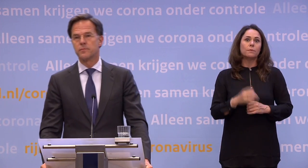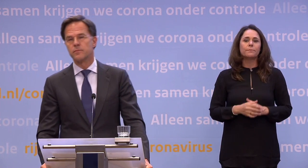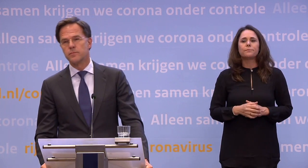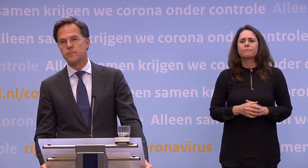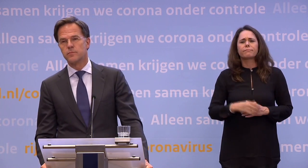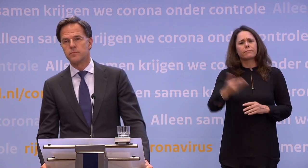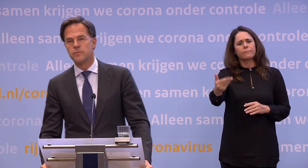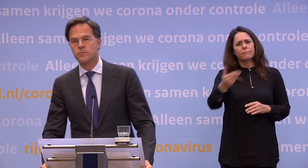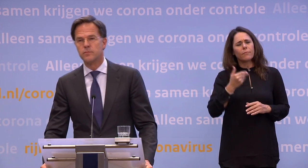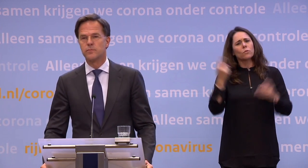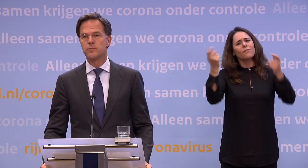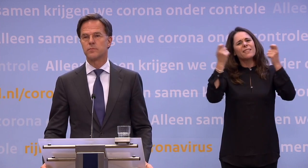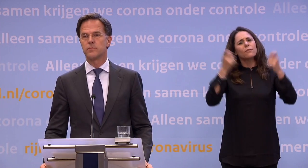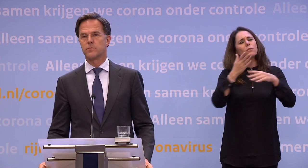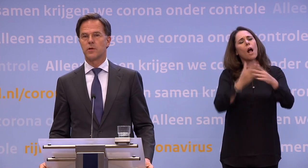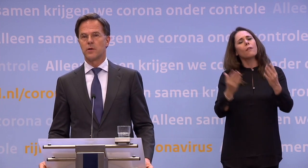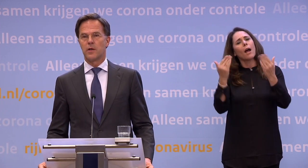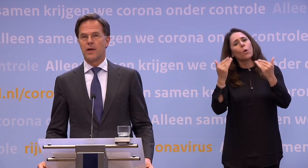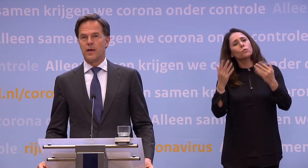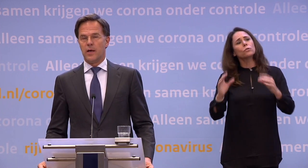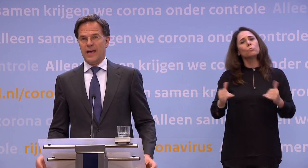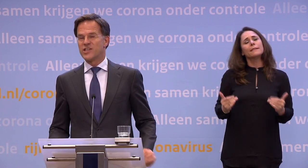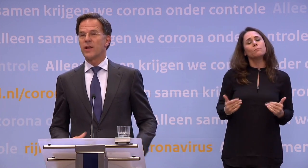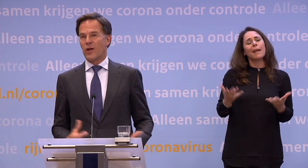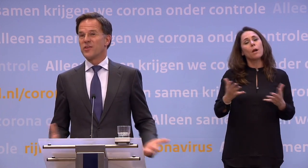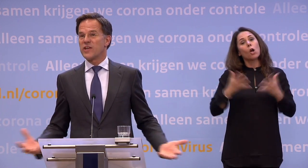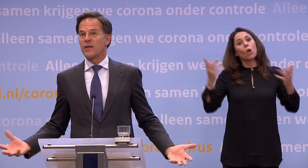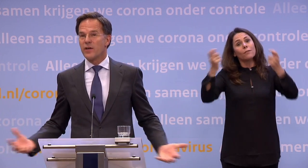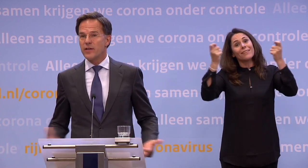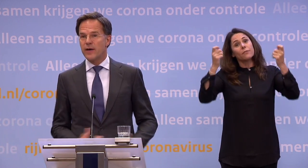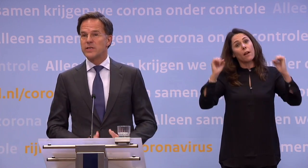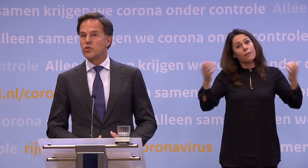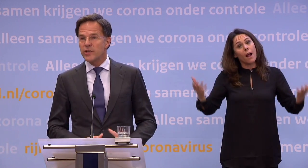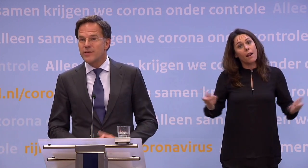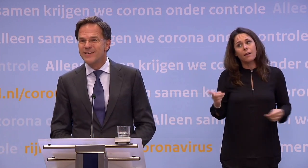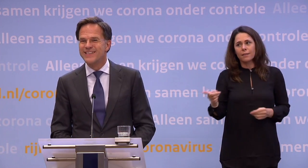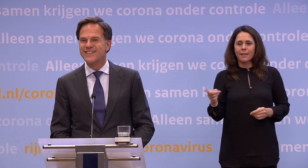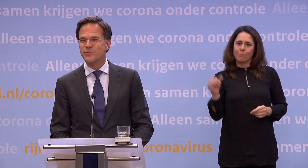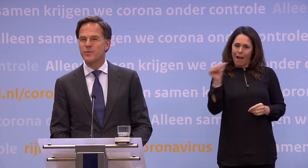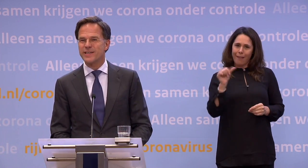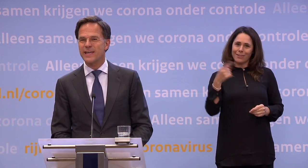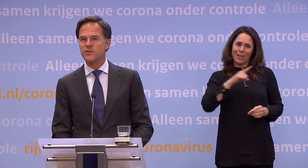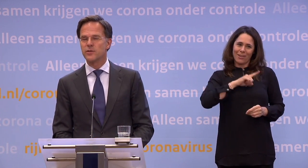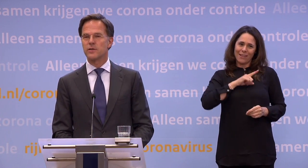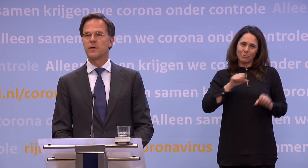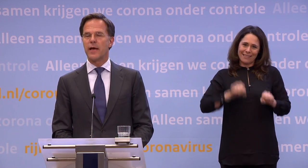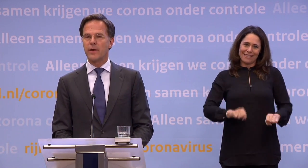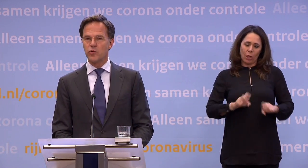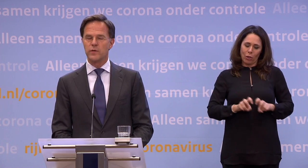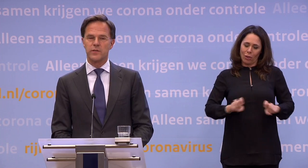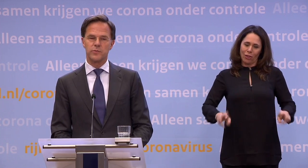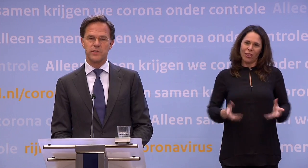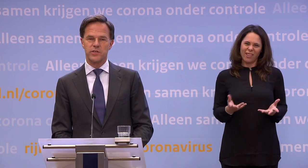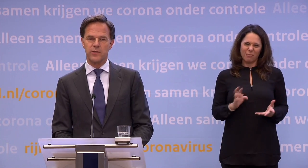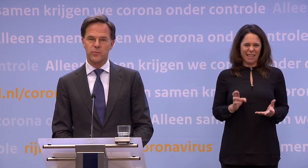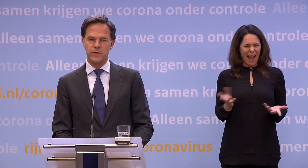half eind augustus kunnen er weer grote festivals plaatsvinden? Het zal heel anders zijn dan we gewend waren, want je moet zitten. Dan word je te gek, natuurlijk. En